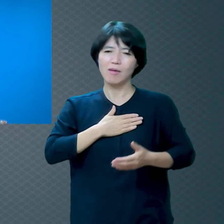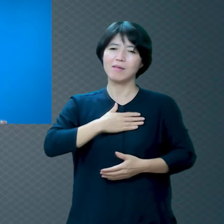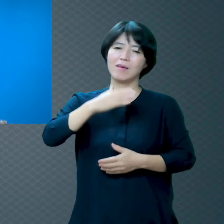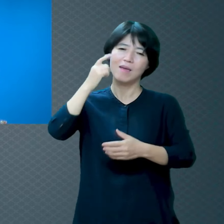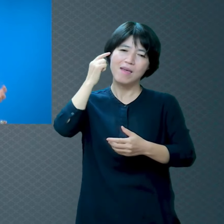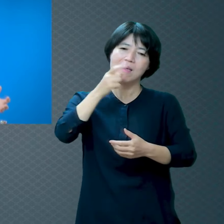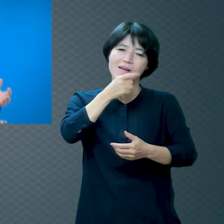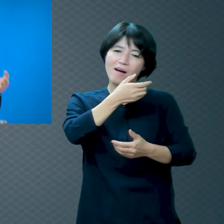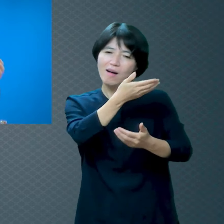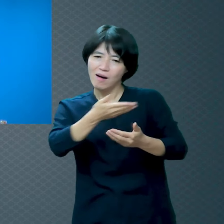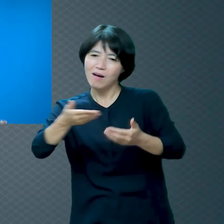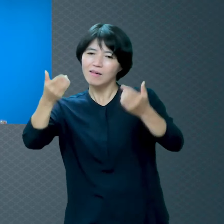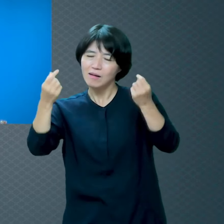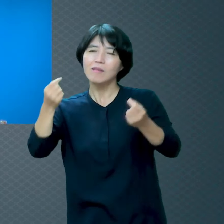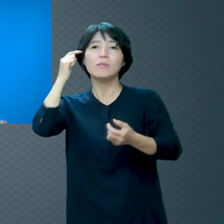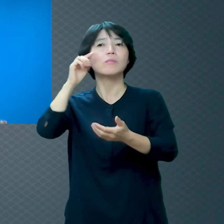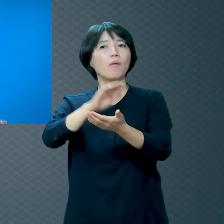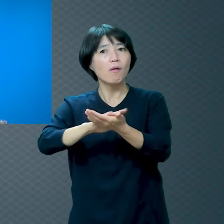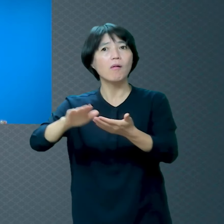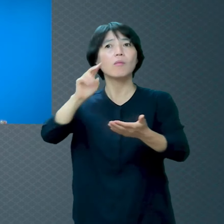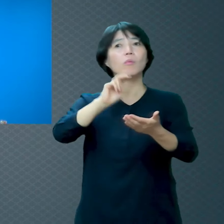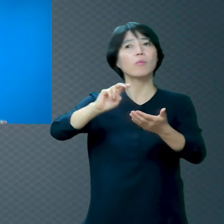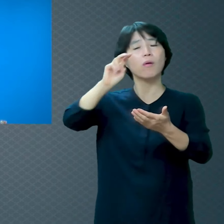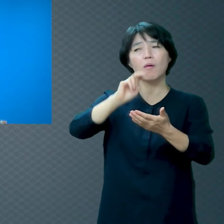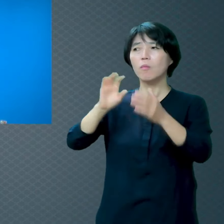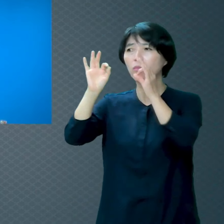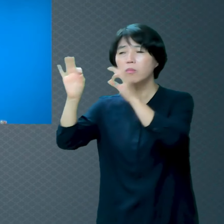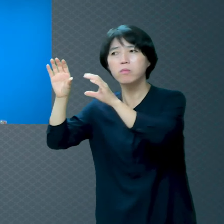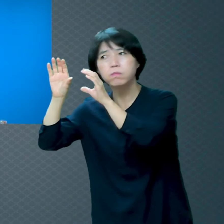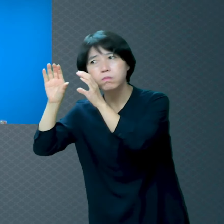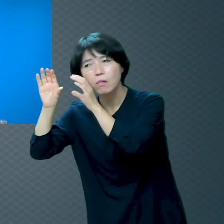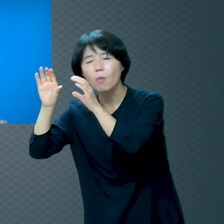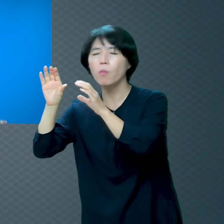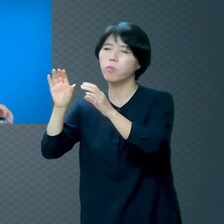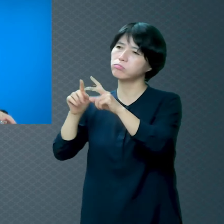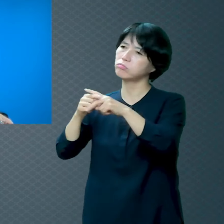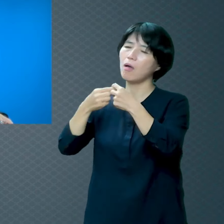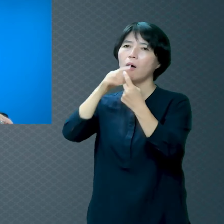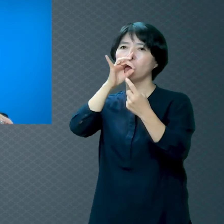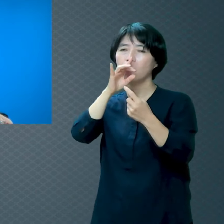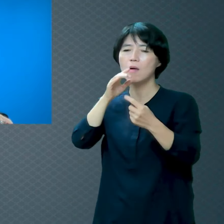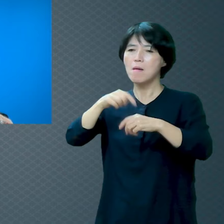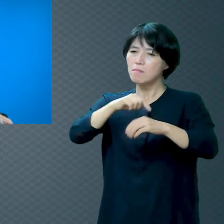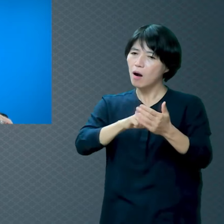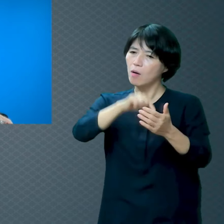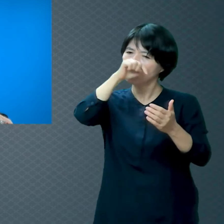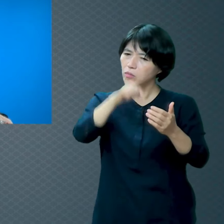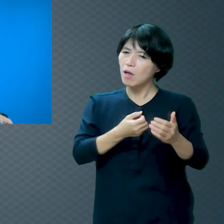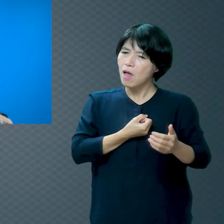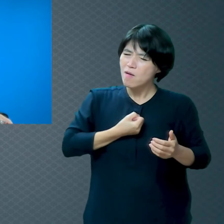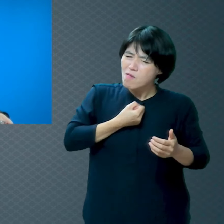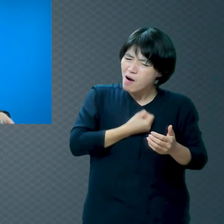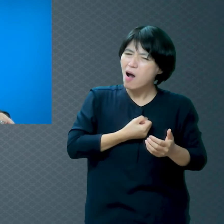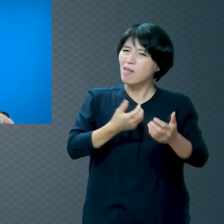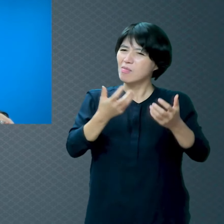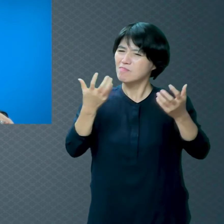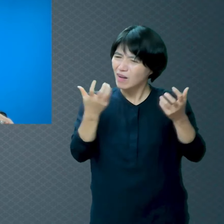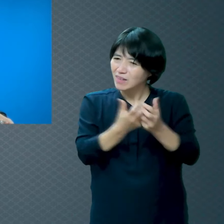그들이 전해준 소식을 우리가 봤고 진짜 마음의 평강이 생기니까